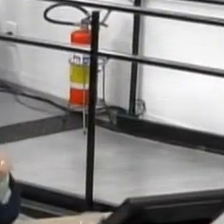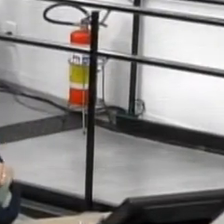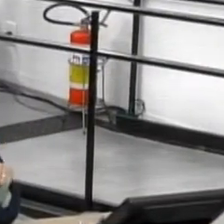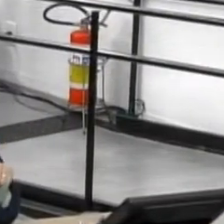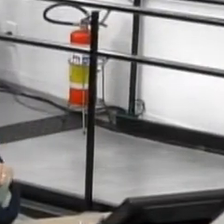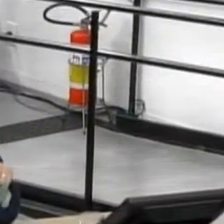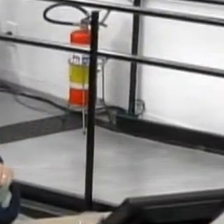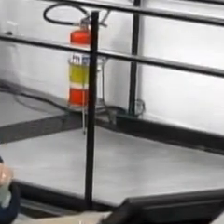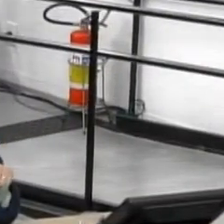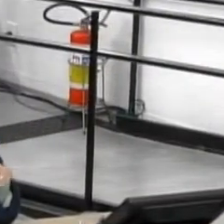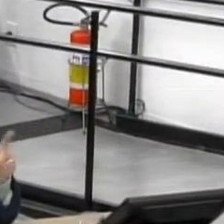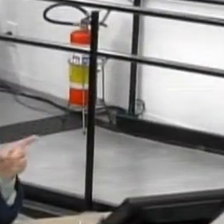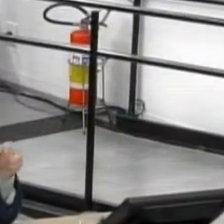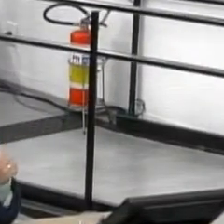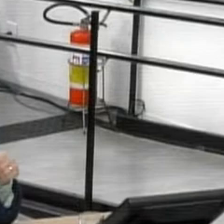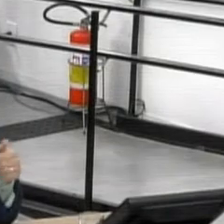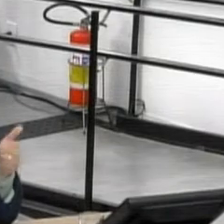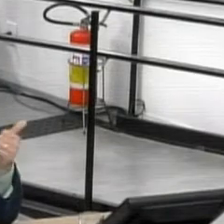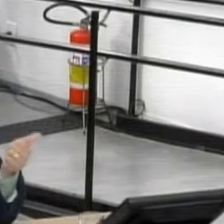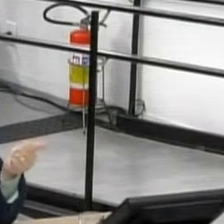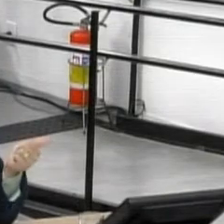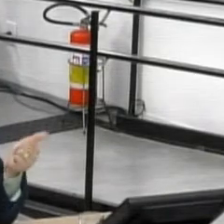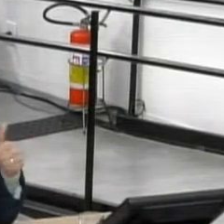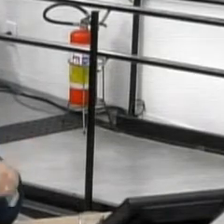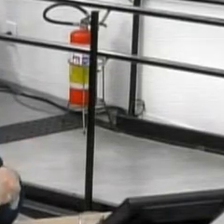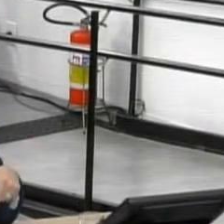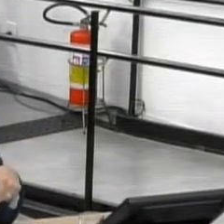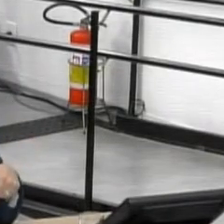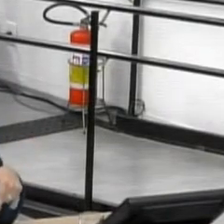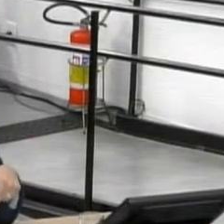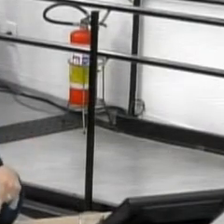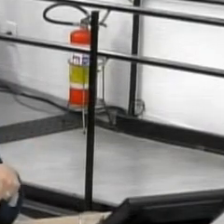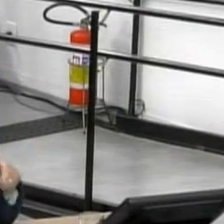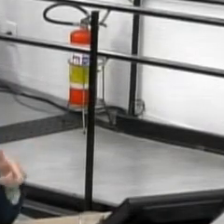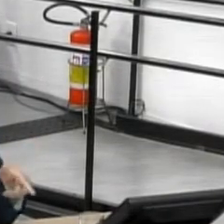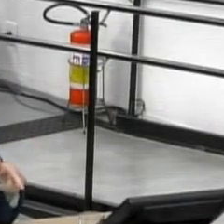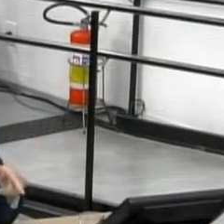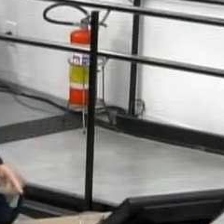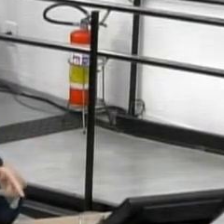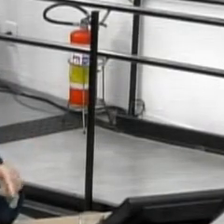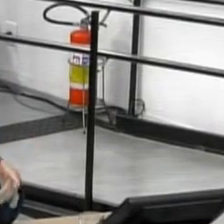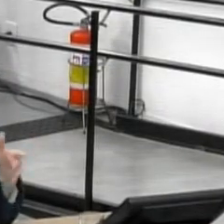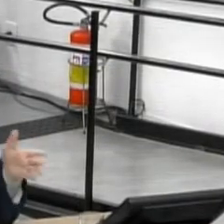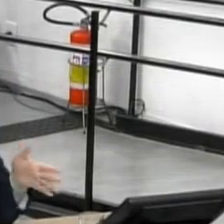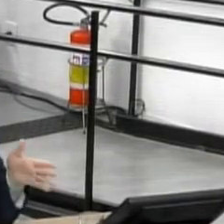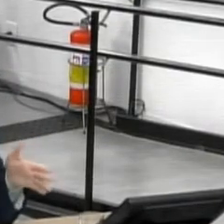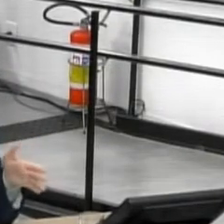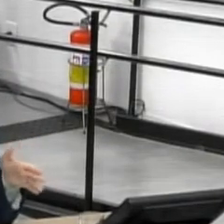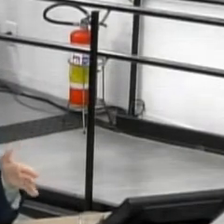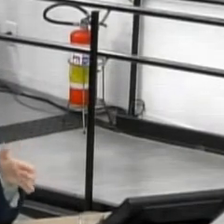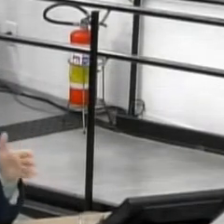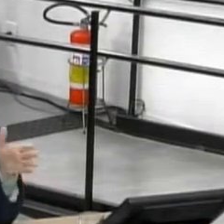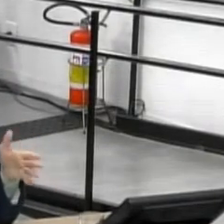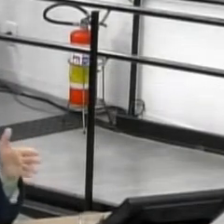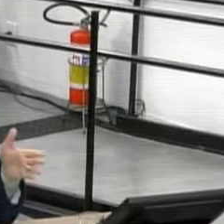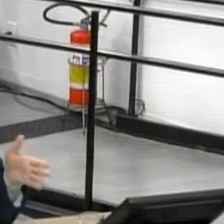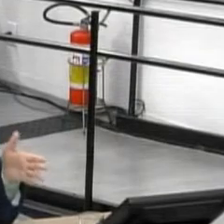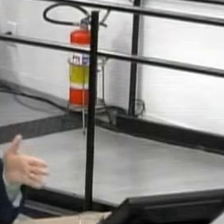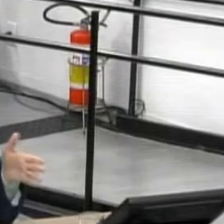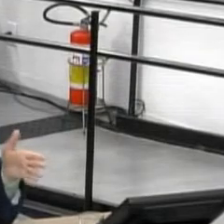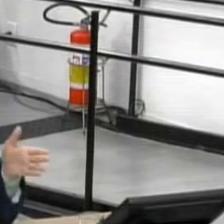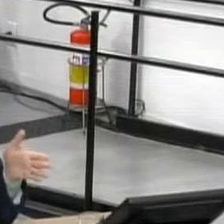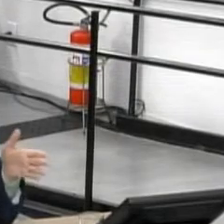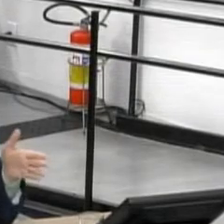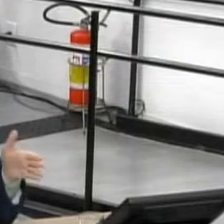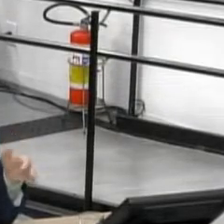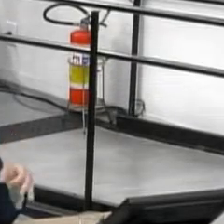e 5 milhões de verbas diretamente de Brasília, do atual deputado federal, Geninho Zuliani. Tem que ser relembrado isso, porque quem entrou